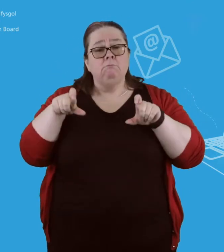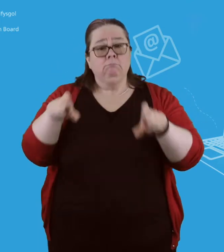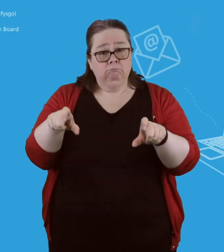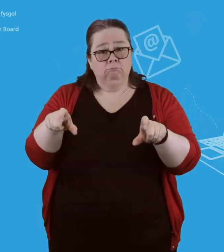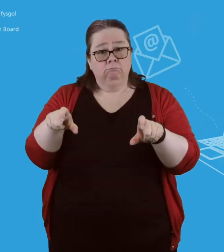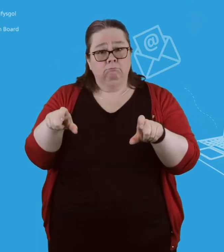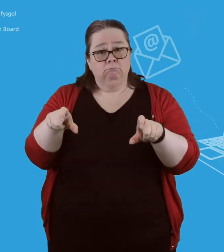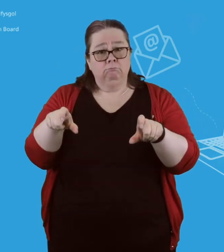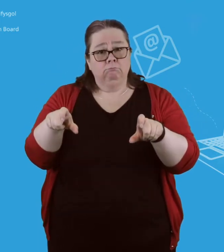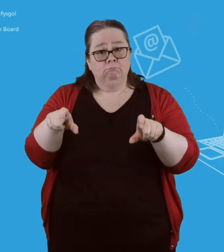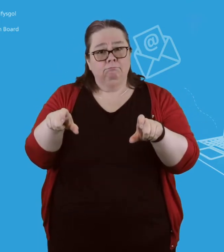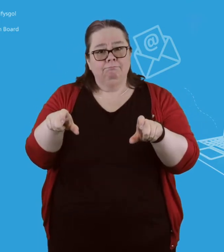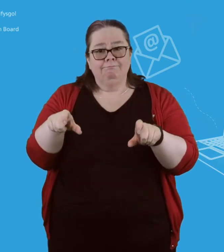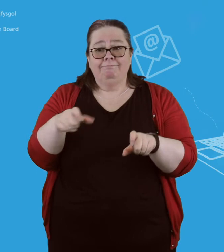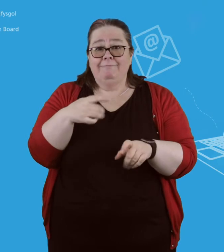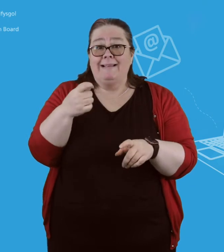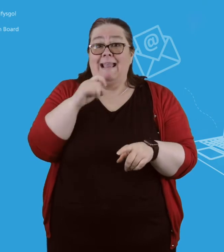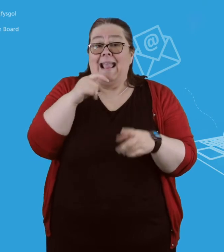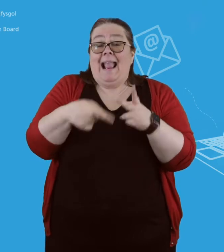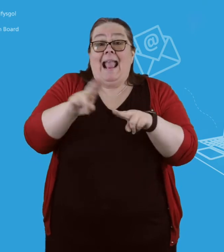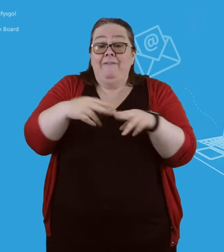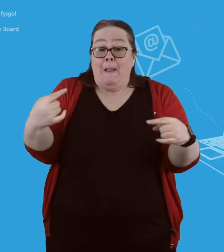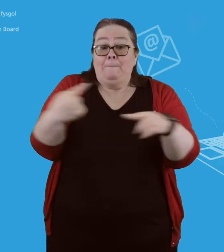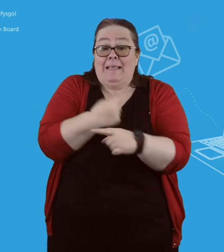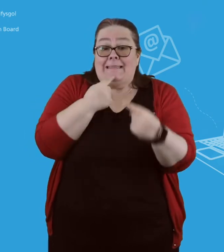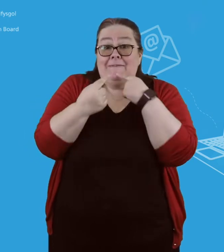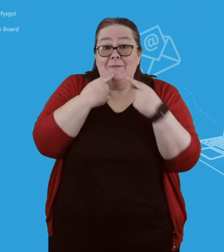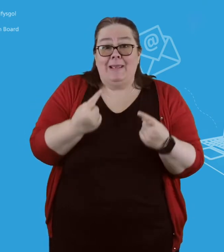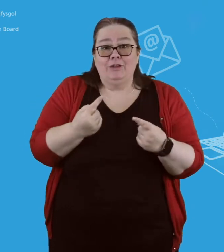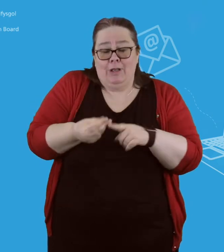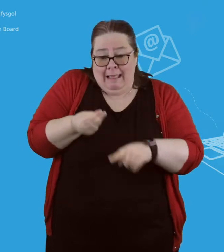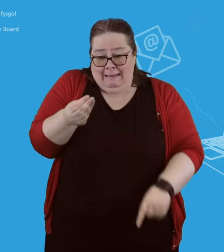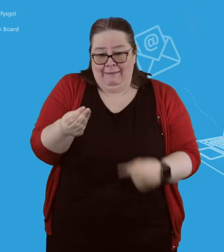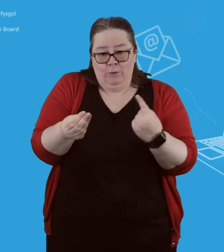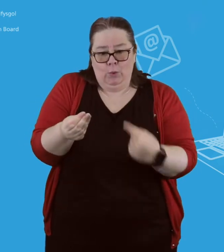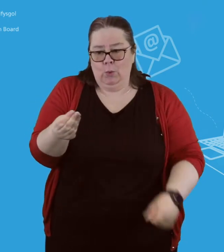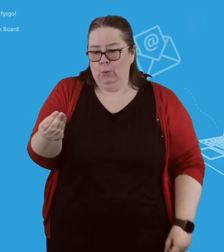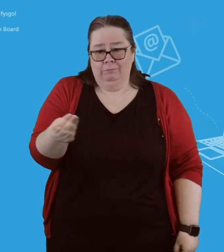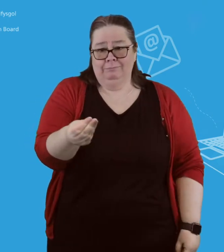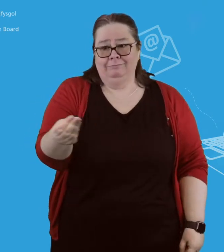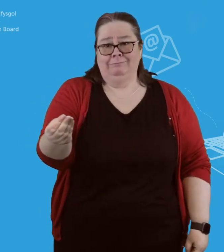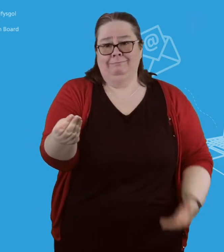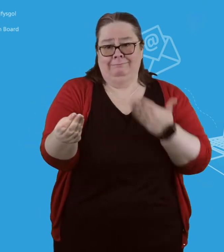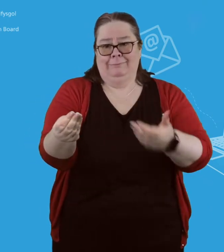Gallwch gysylltu â ni dros y ffôn hefyd. Gwynedd agonismon gorllewn